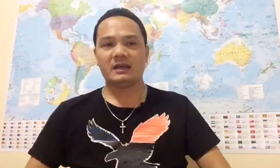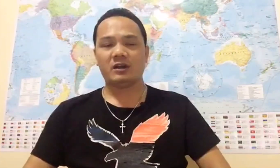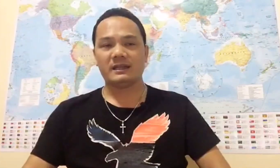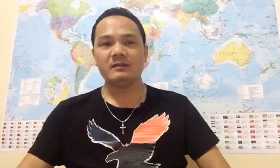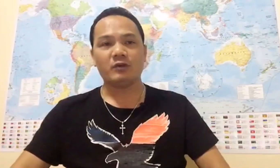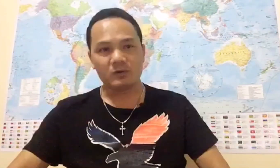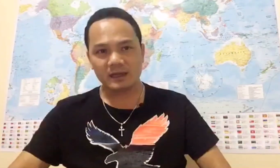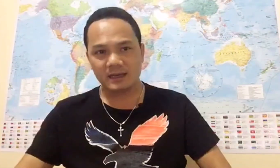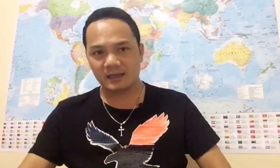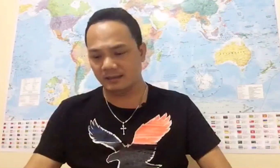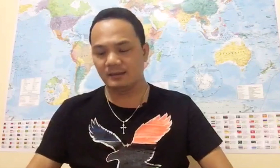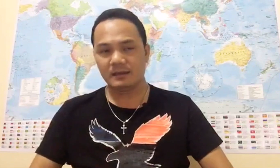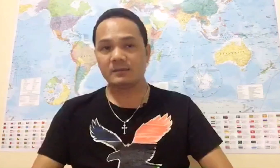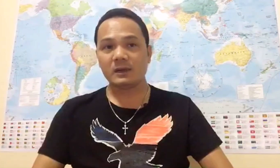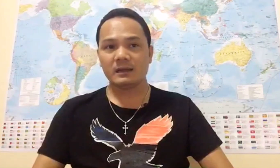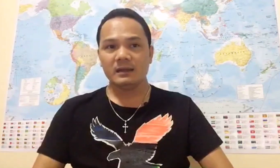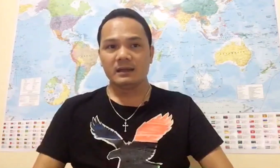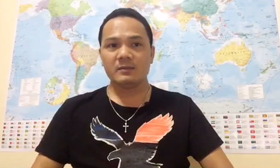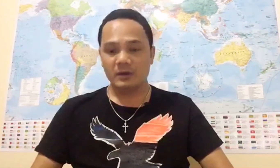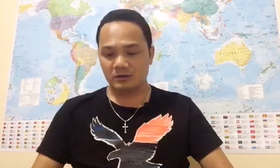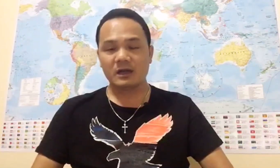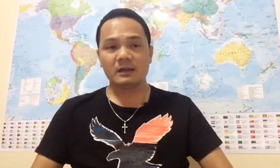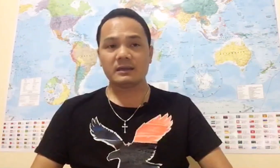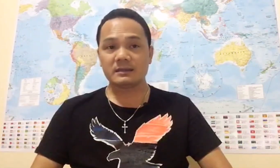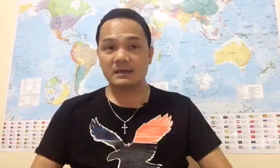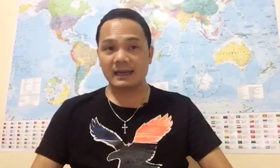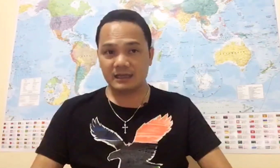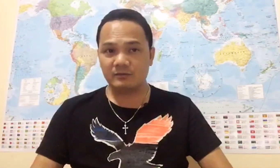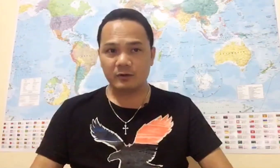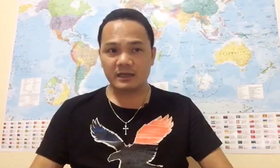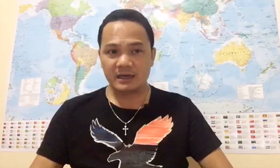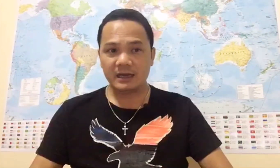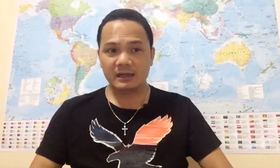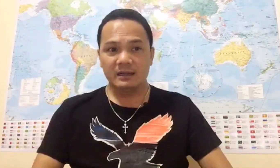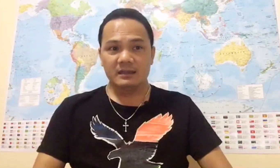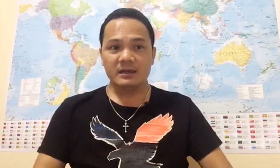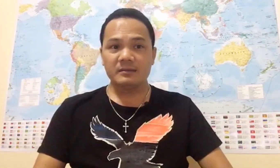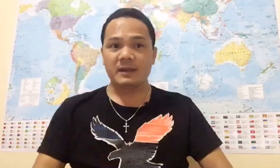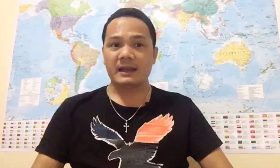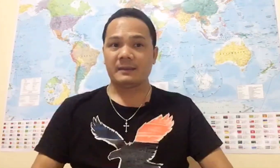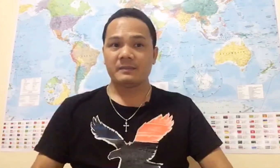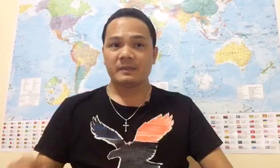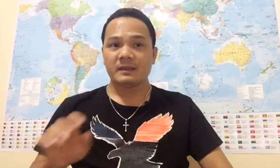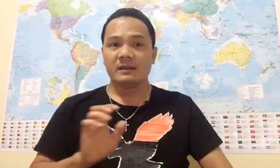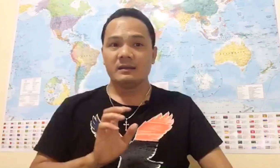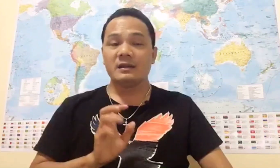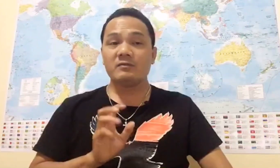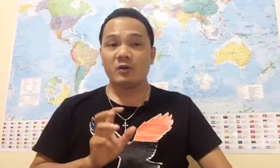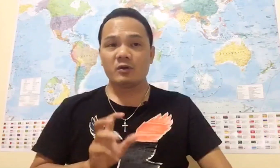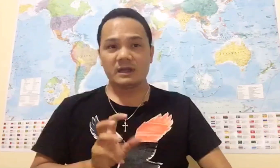gọi là chính phủ của thế giới Liên Hiệp Quốc Cái mô hình của nó Thật ra là chính phủ của thế giới đó Nhưng mà Chính phủ của thế